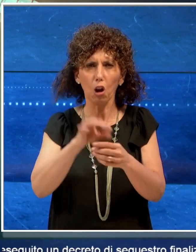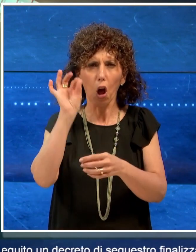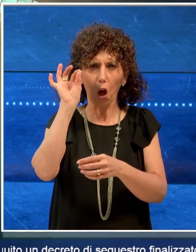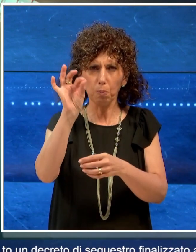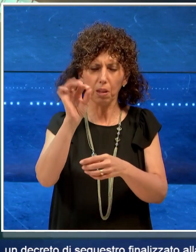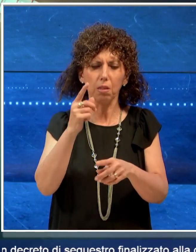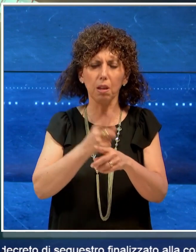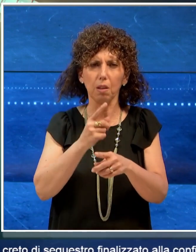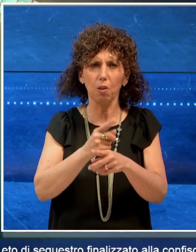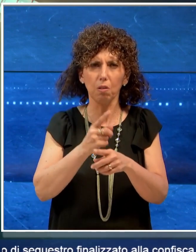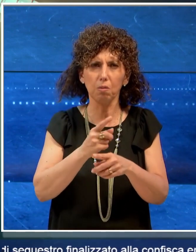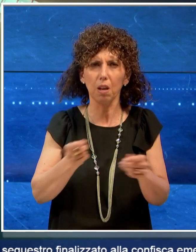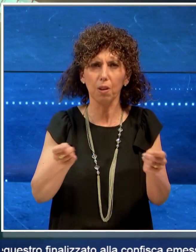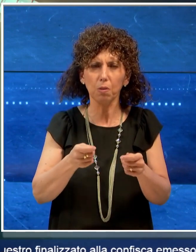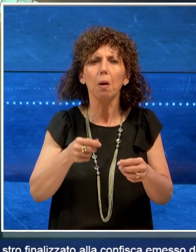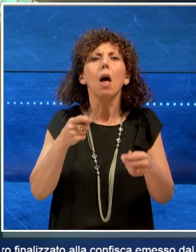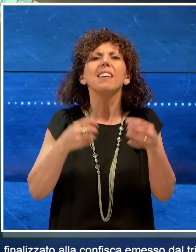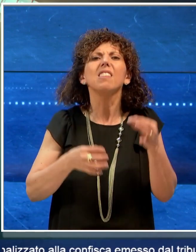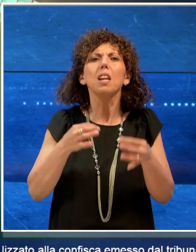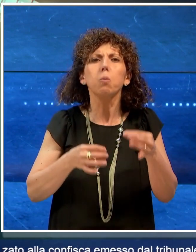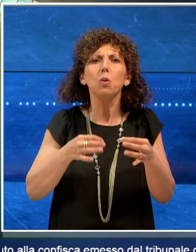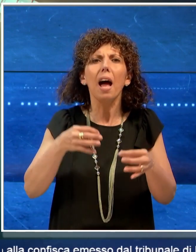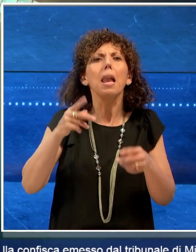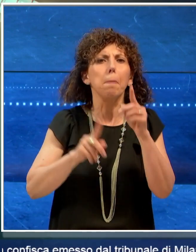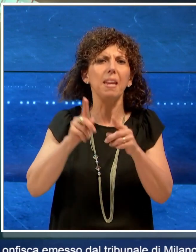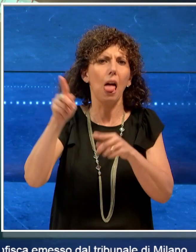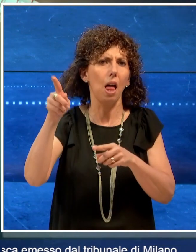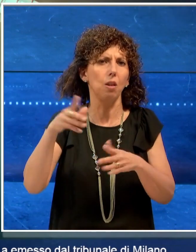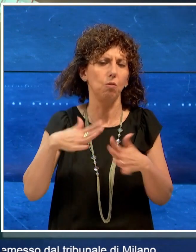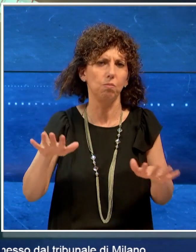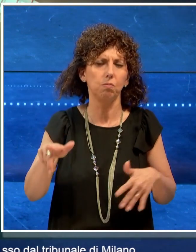alla confisca emesso dal Tribunale di Milano.